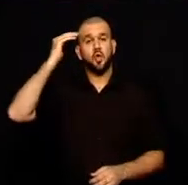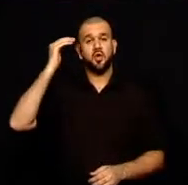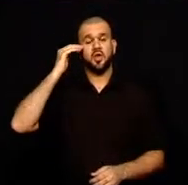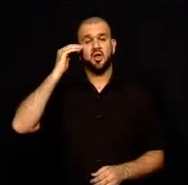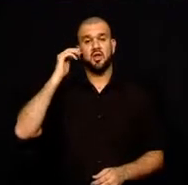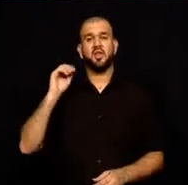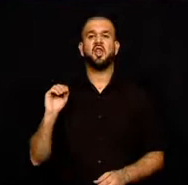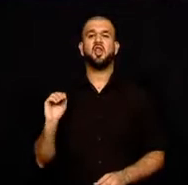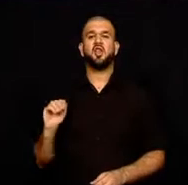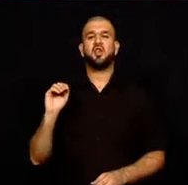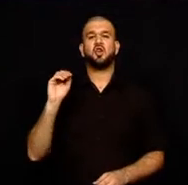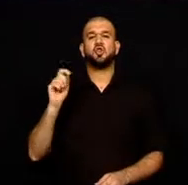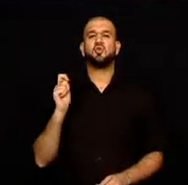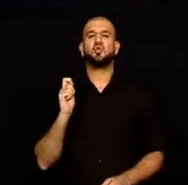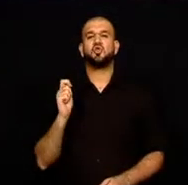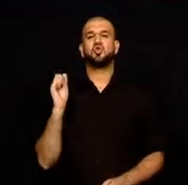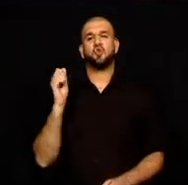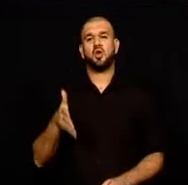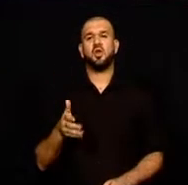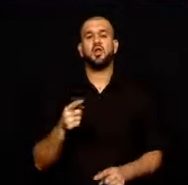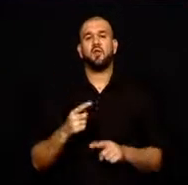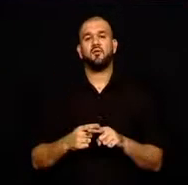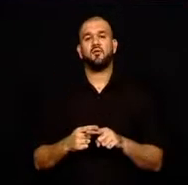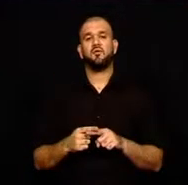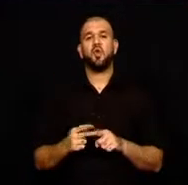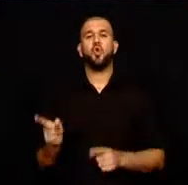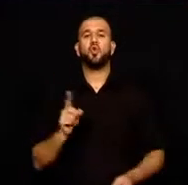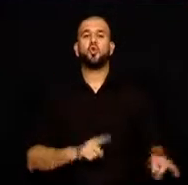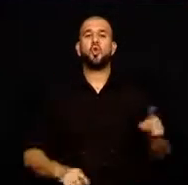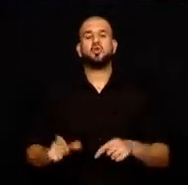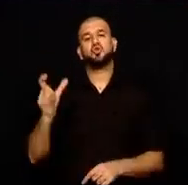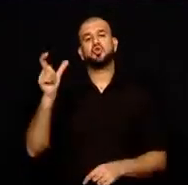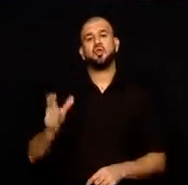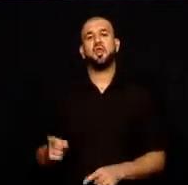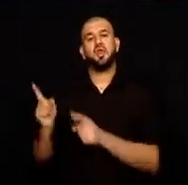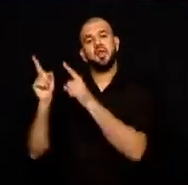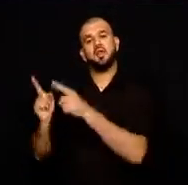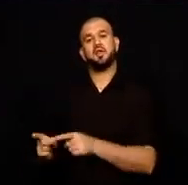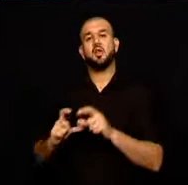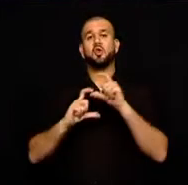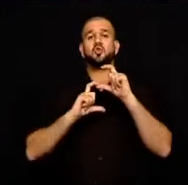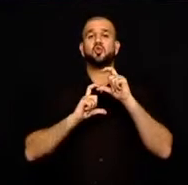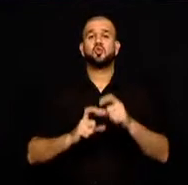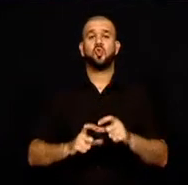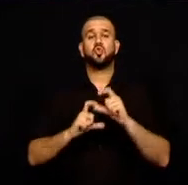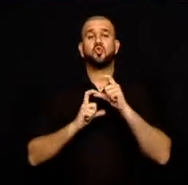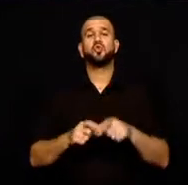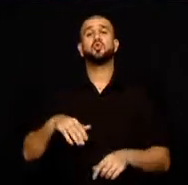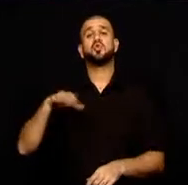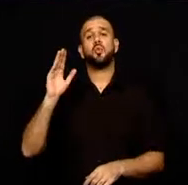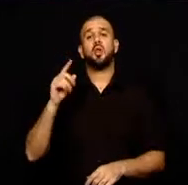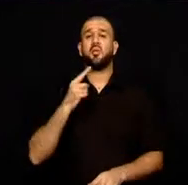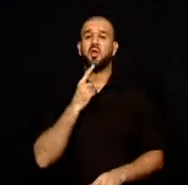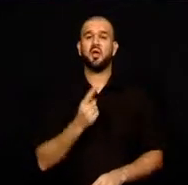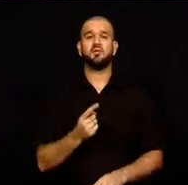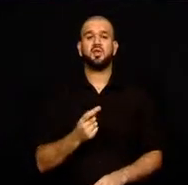Korelilere dağıtılan kitapçıklarda Kuzey Kore'deki yaşam şartları ve yöneticileriyle